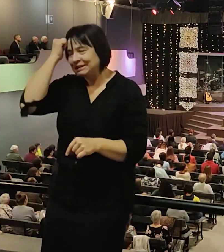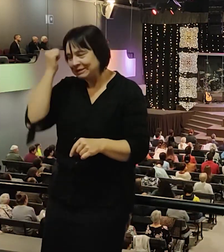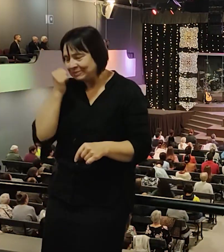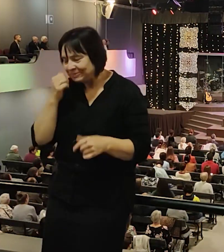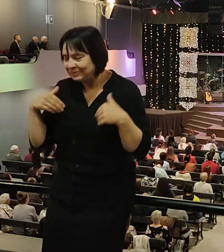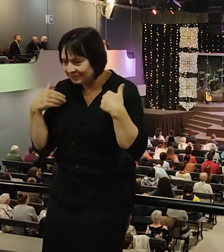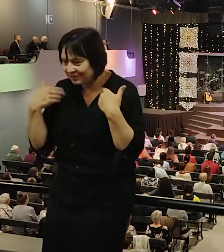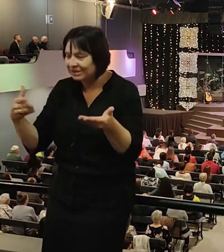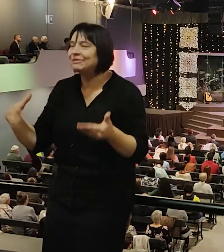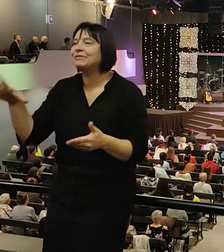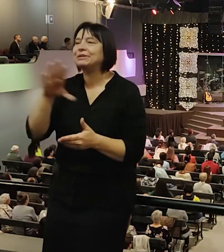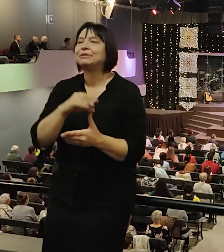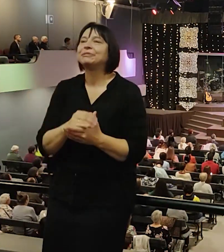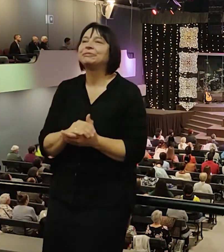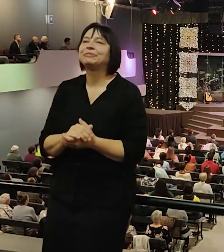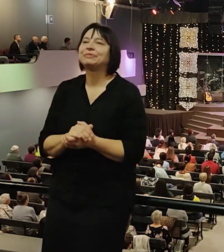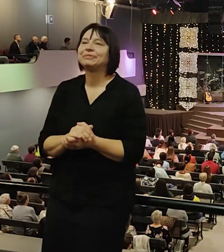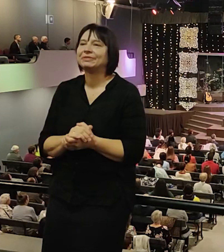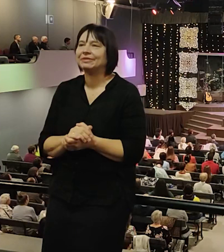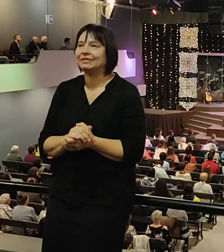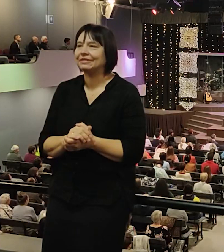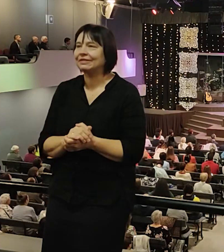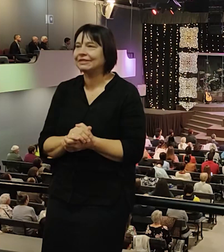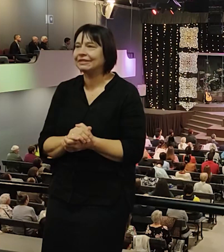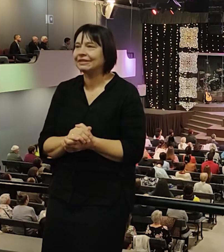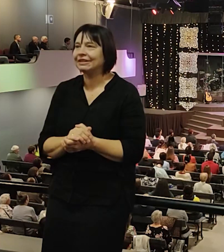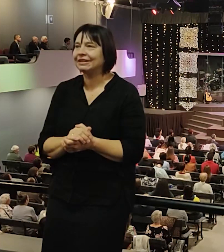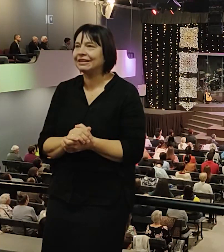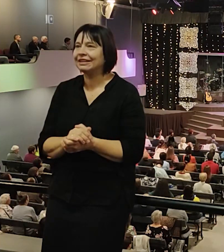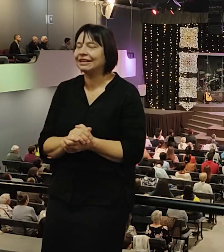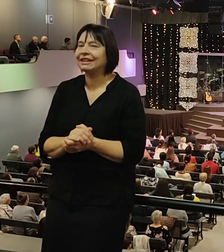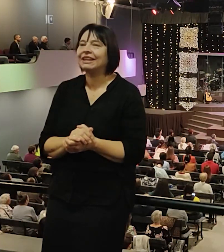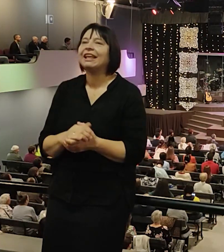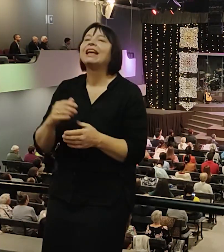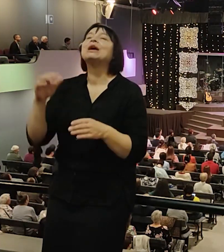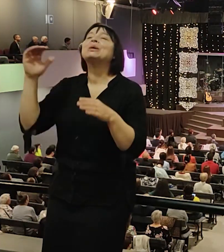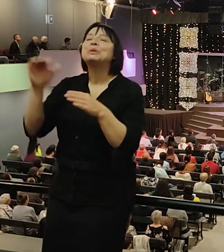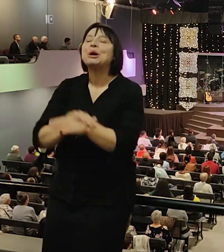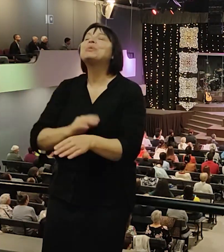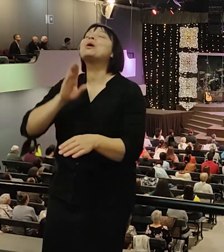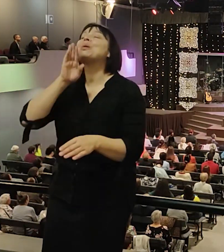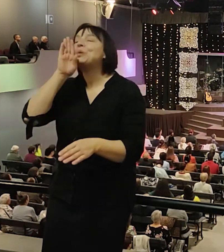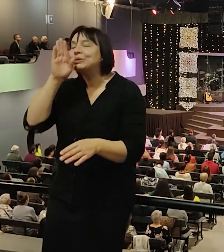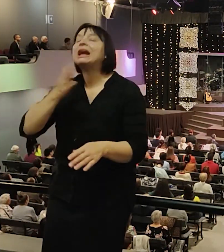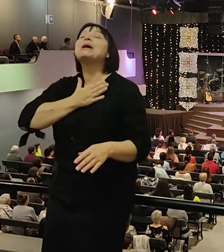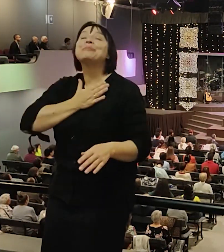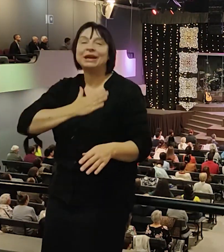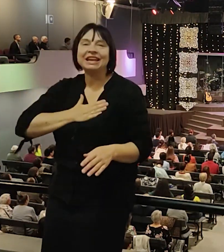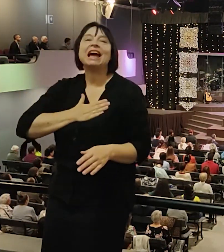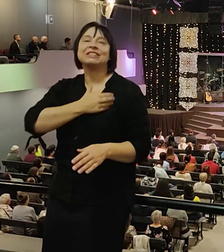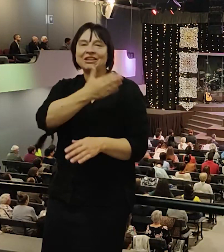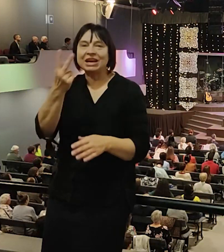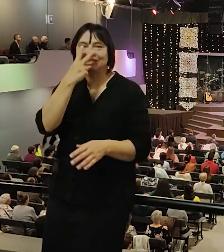По-немецки зовут, будь маги, шой рейтсу зейн и либен. Называется, доброе утро, приятно вас видеть по-русски.